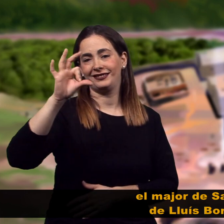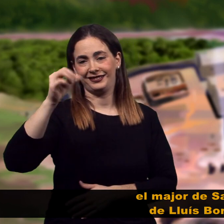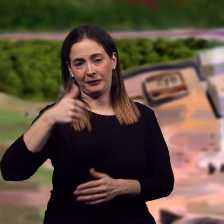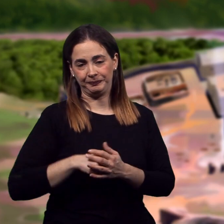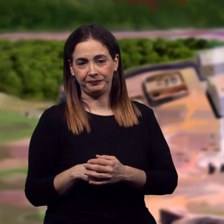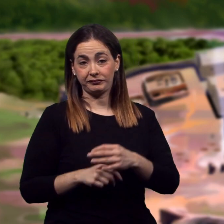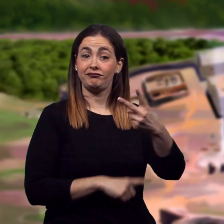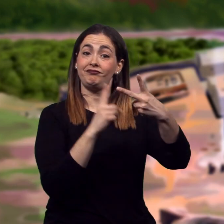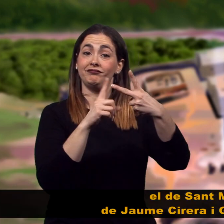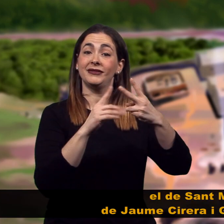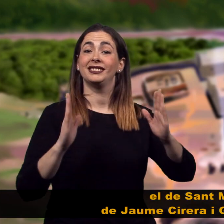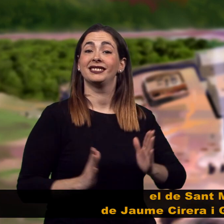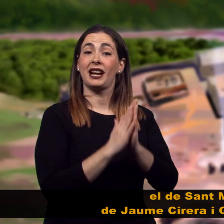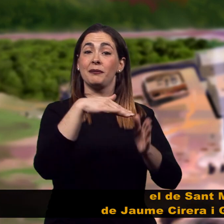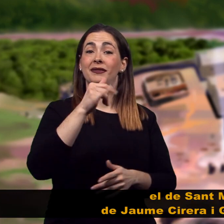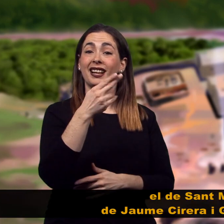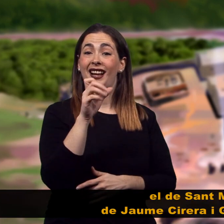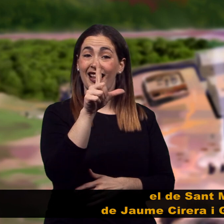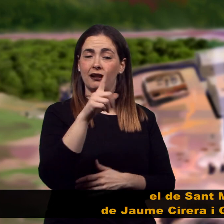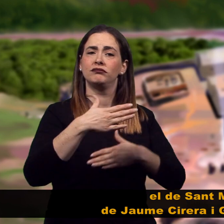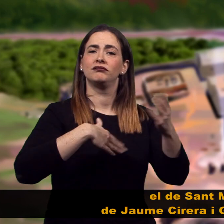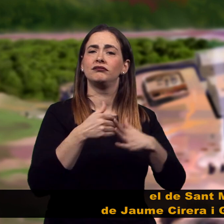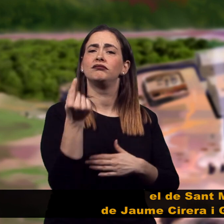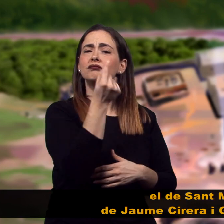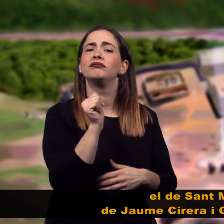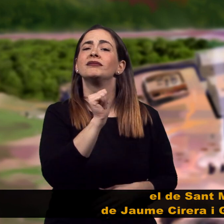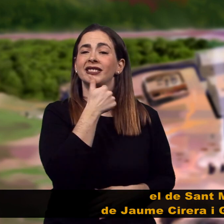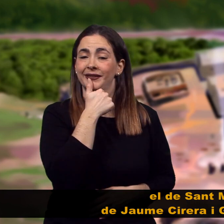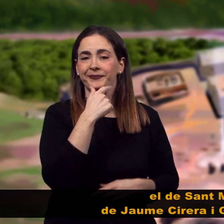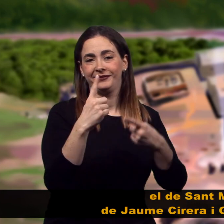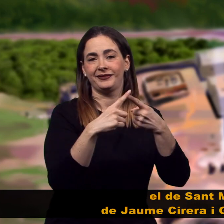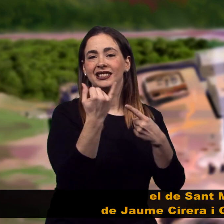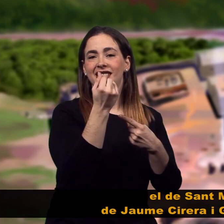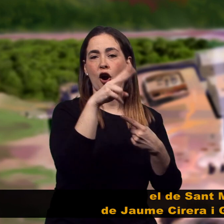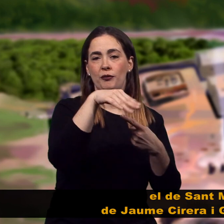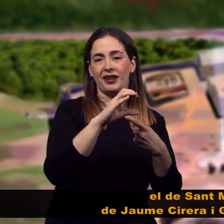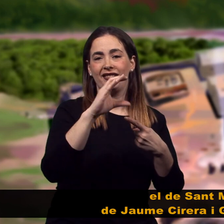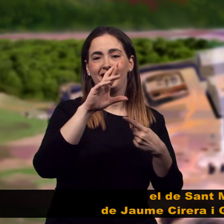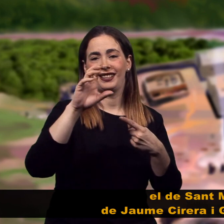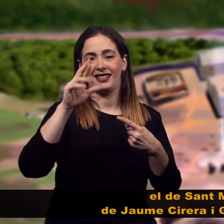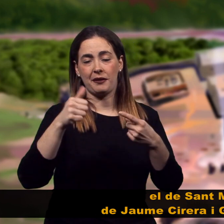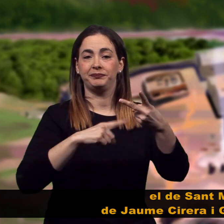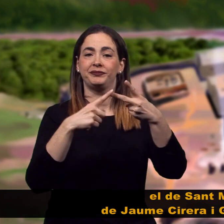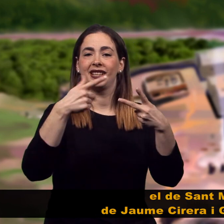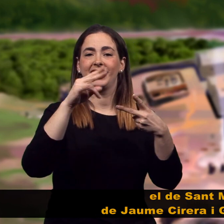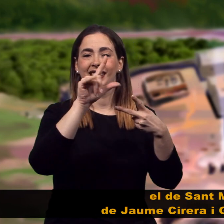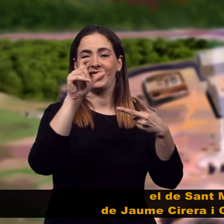'arquitectura del retaule barroc i la capella de Sant Valentí, construïda a la segona meitat del segle XVII.